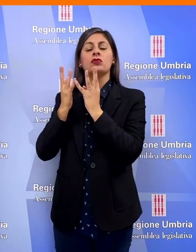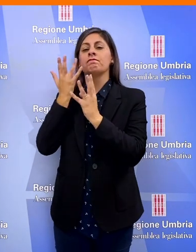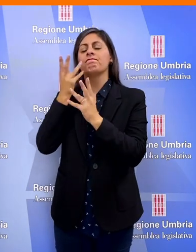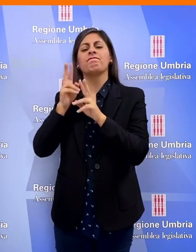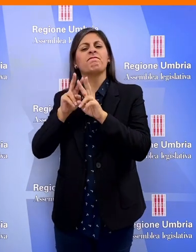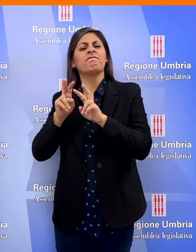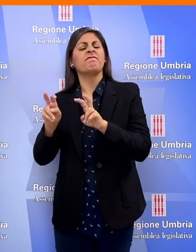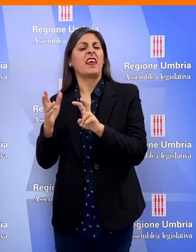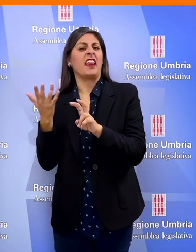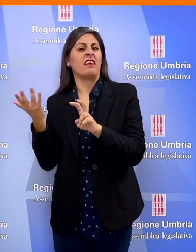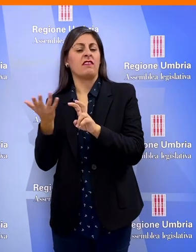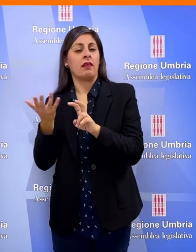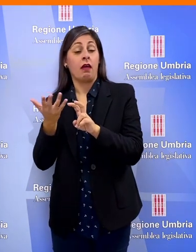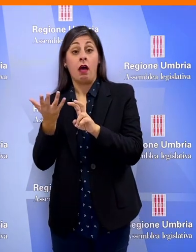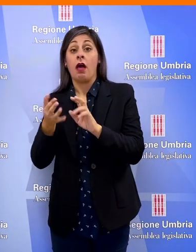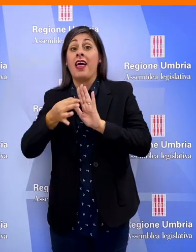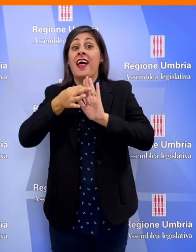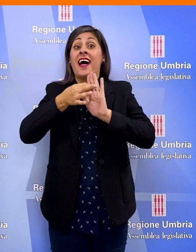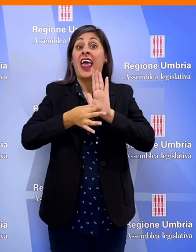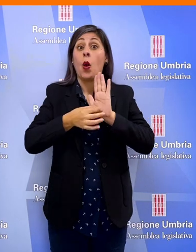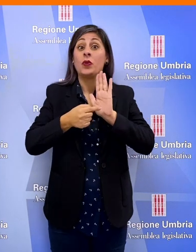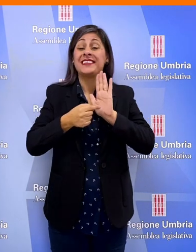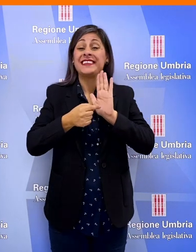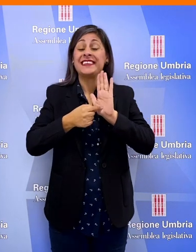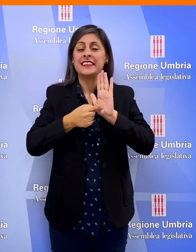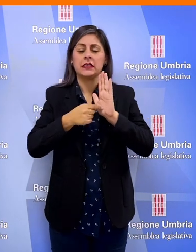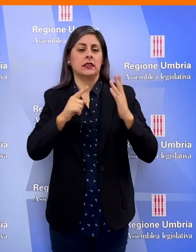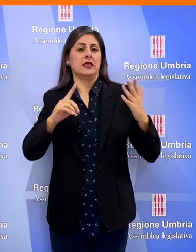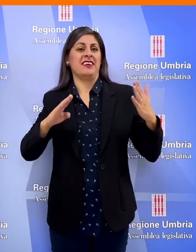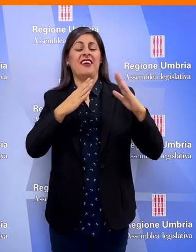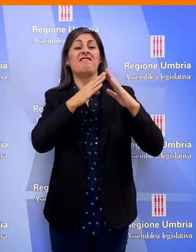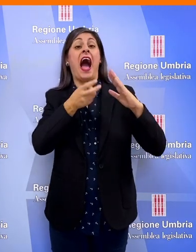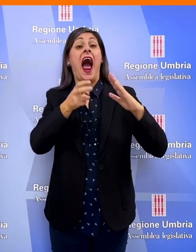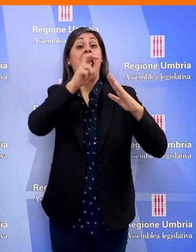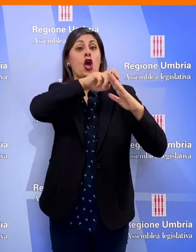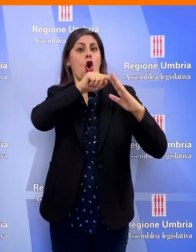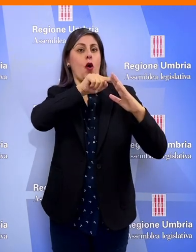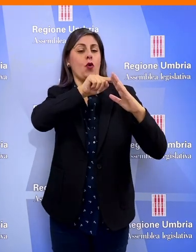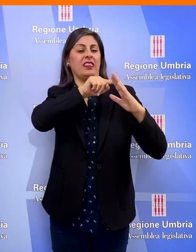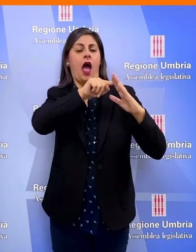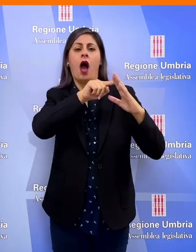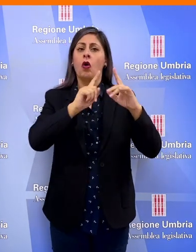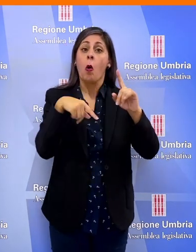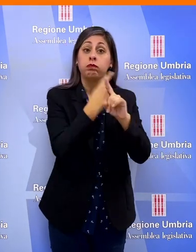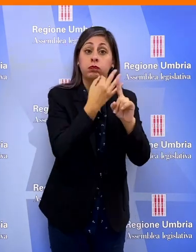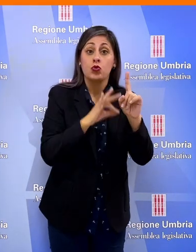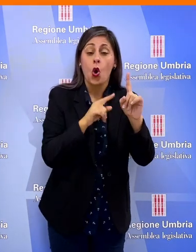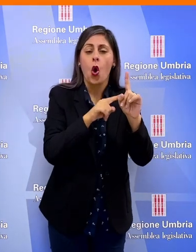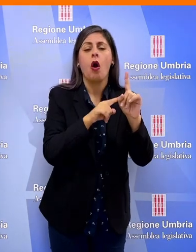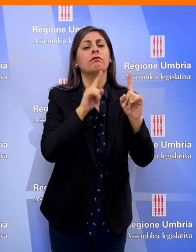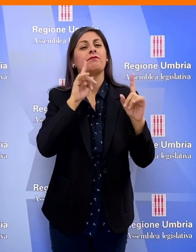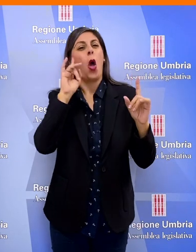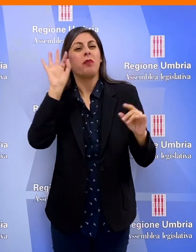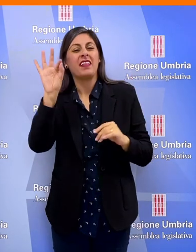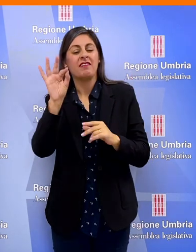per verificare la sussistenza dei requisiti per il mantenimento dello status di valico montano ai fini dell